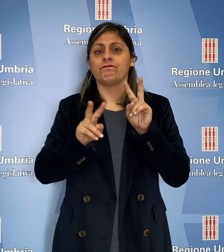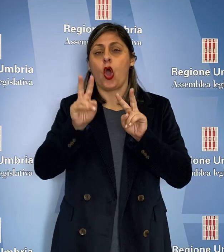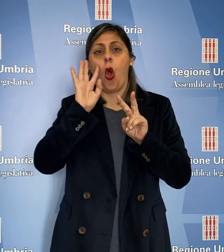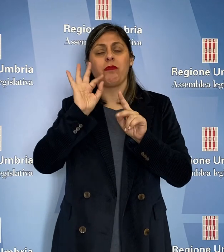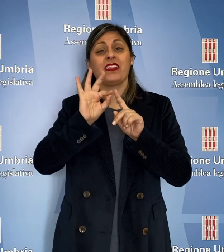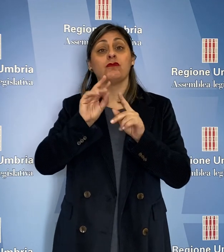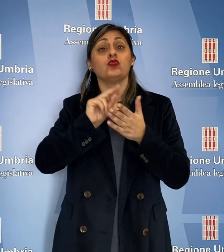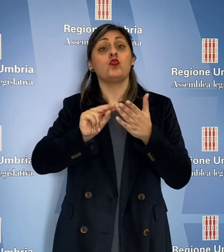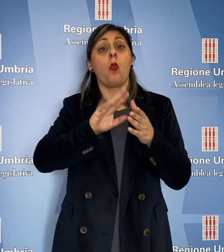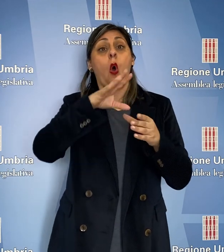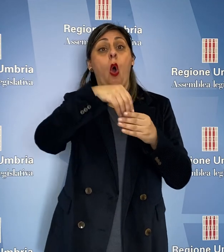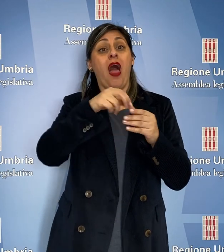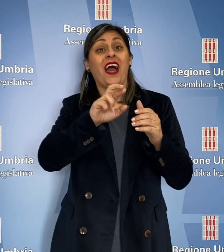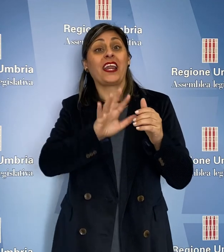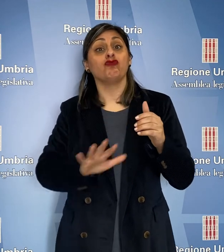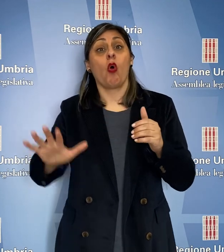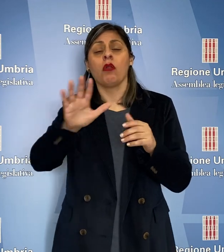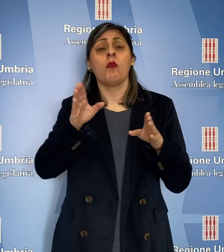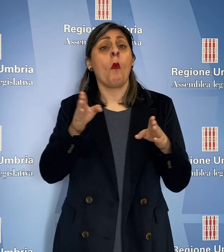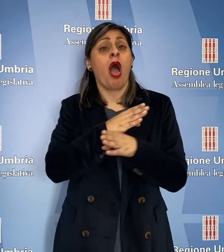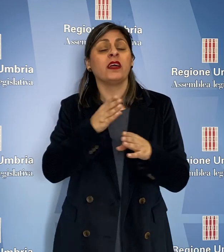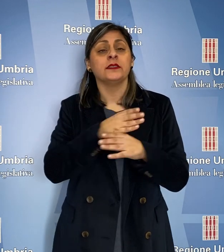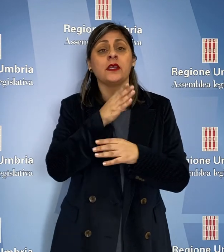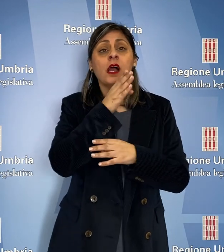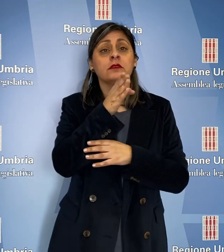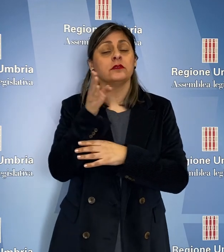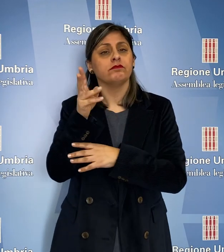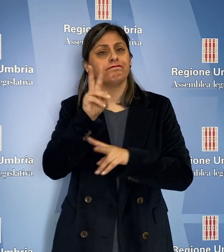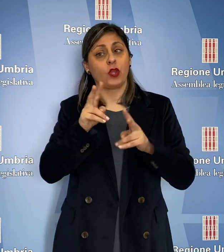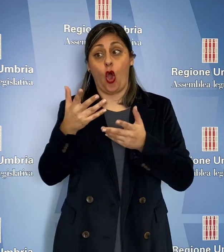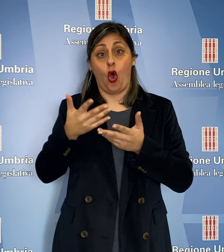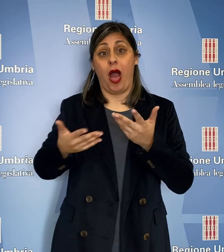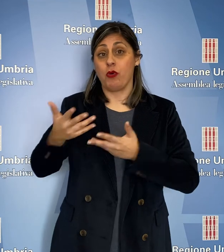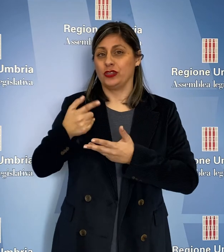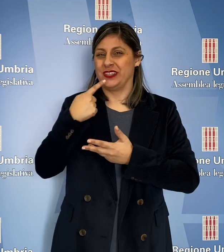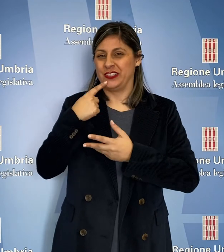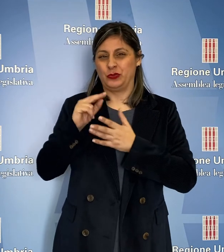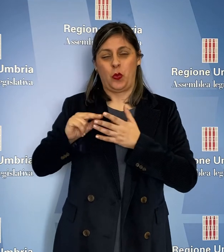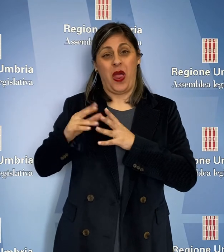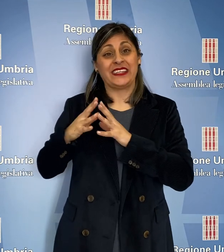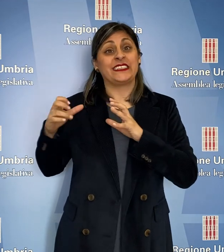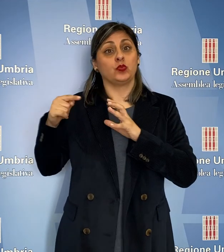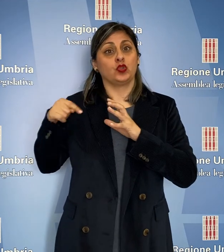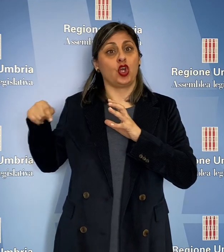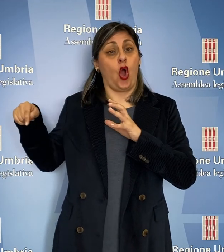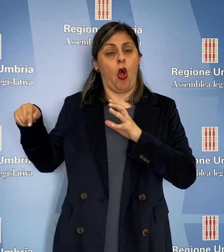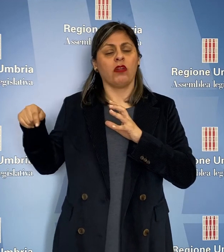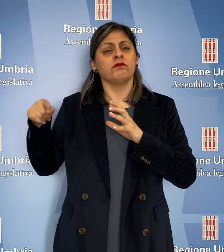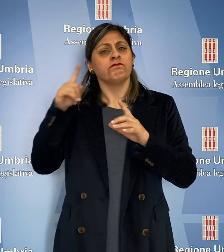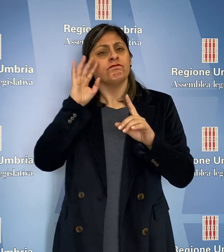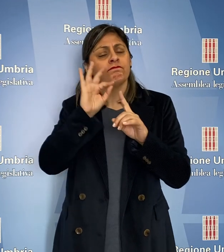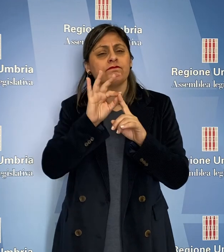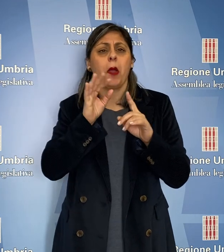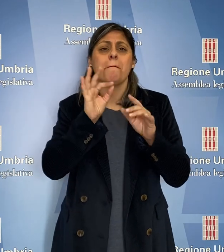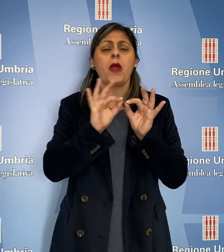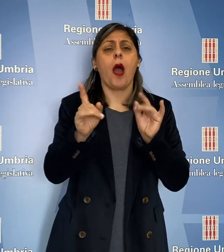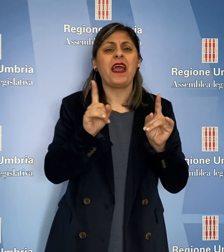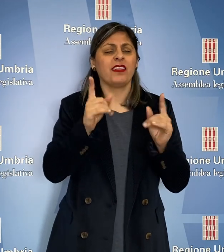promuovere e favorire in ogni scuola del territorio regionale, in collaborazione con le istituzioni scolastiche, momenti di